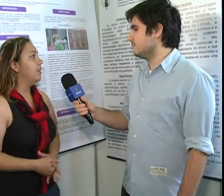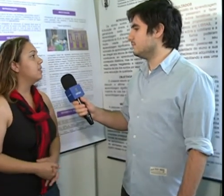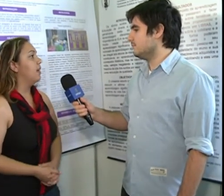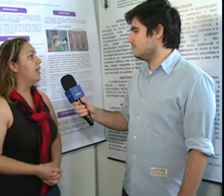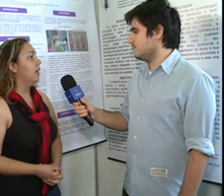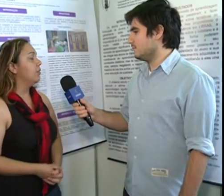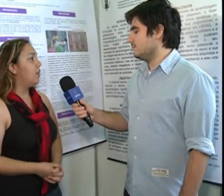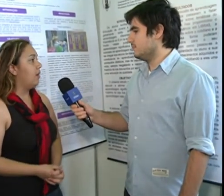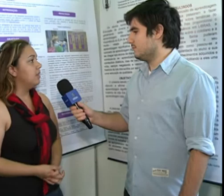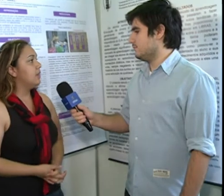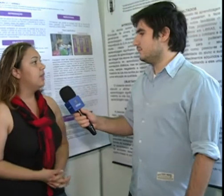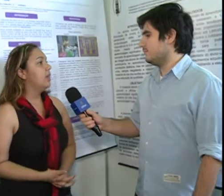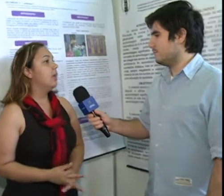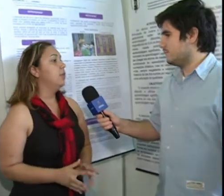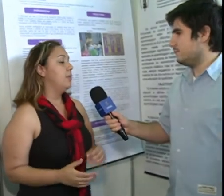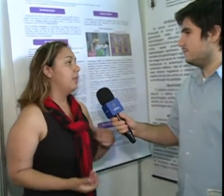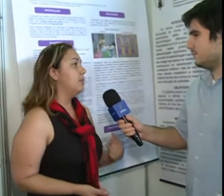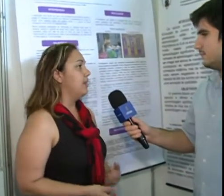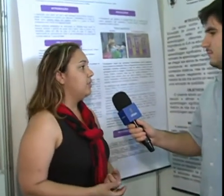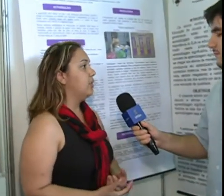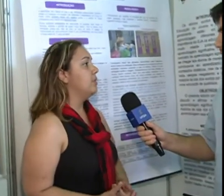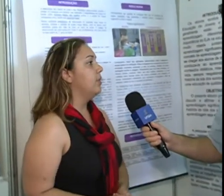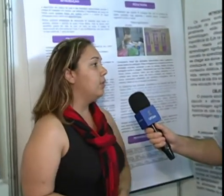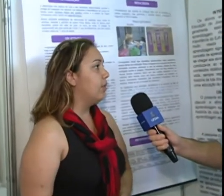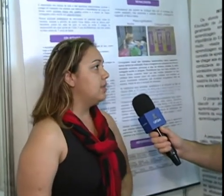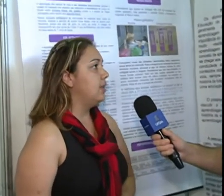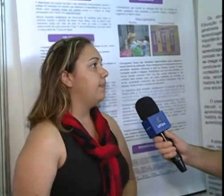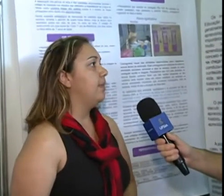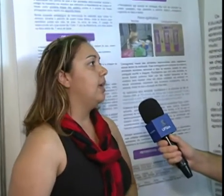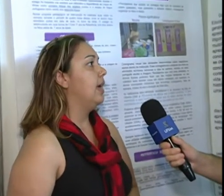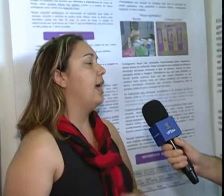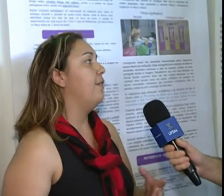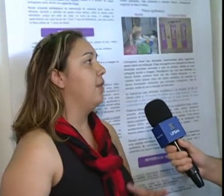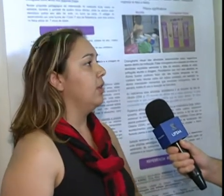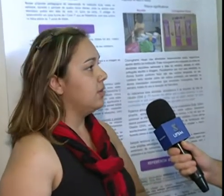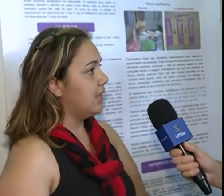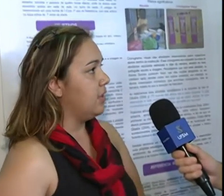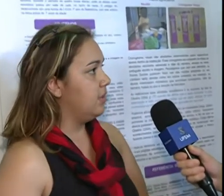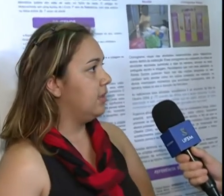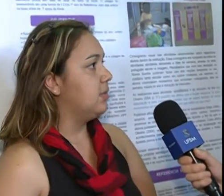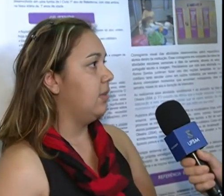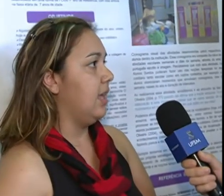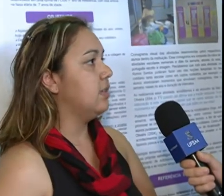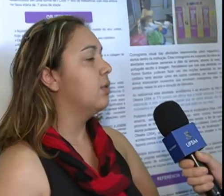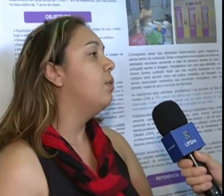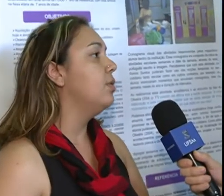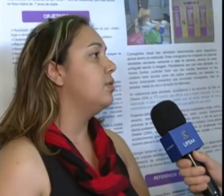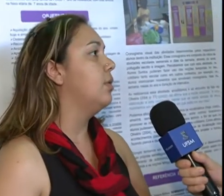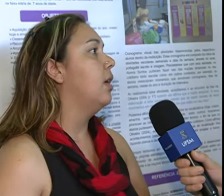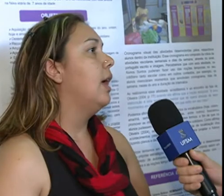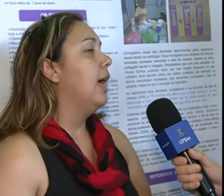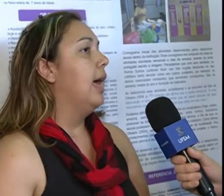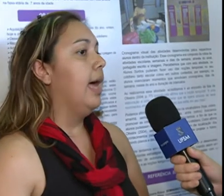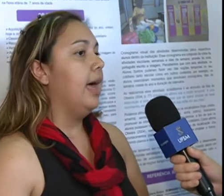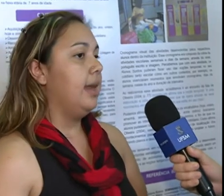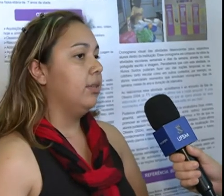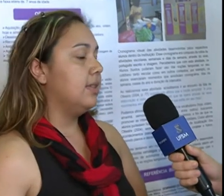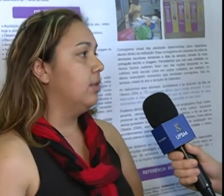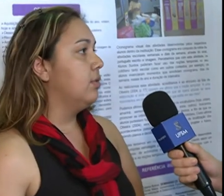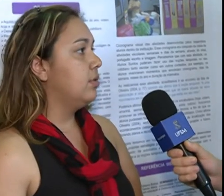na Escola Reinaldo Coser, no primeiro semestre de 2012. Foi o nosso estágio de surdez do curso. Eram dois alunos